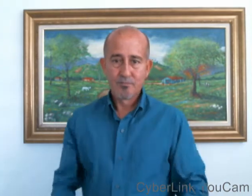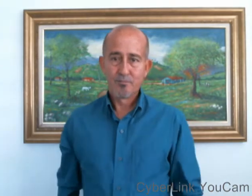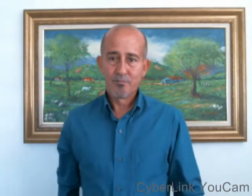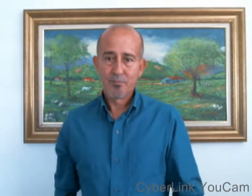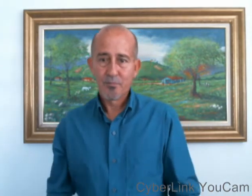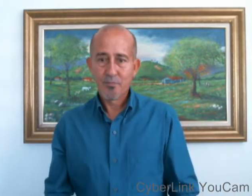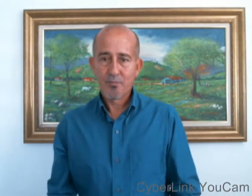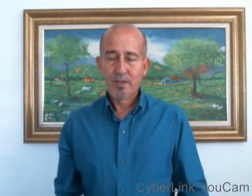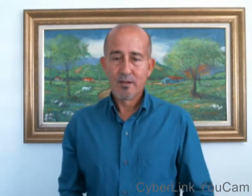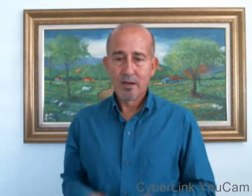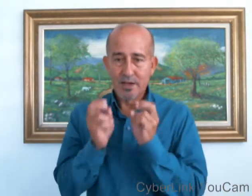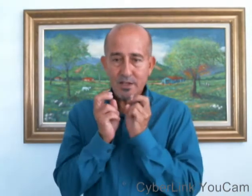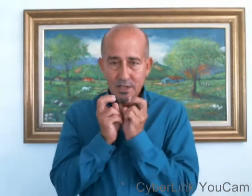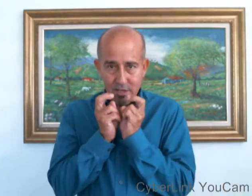La ardilla.